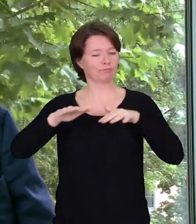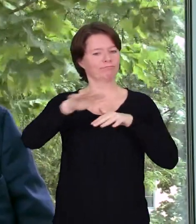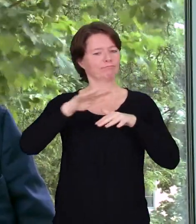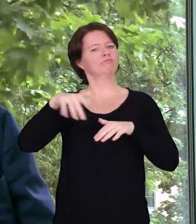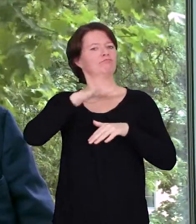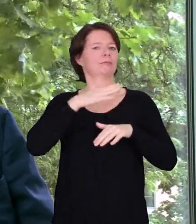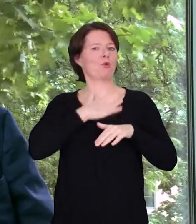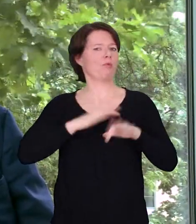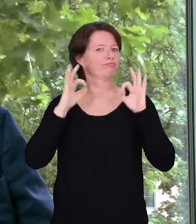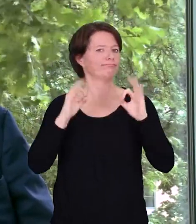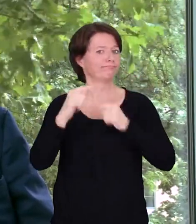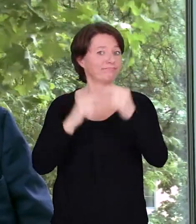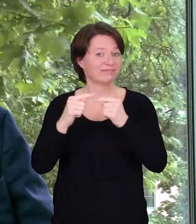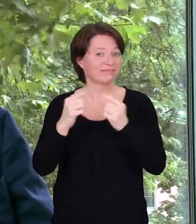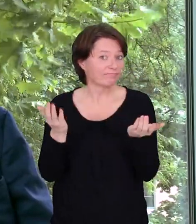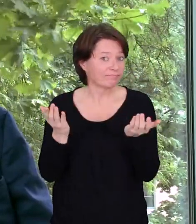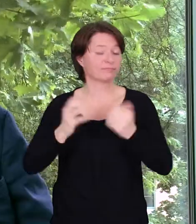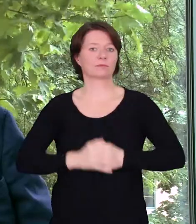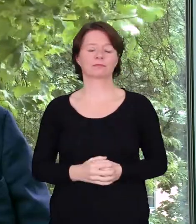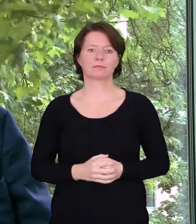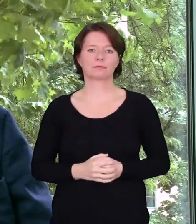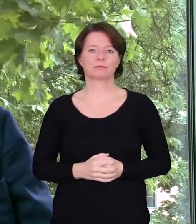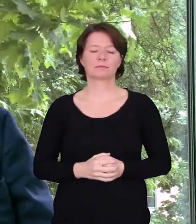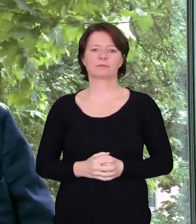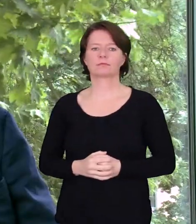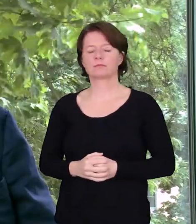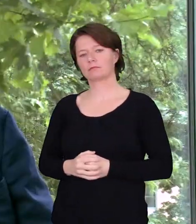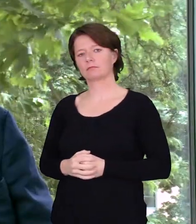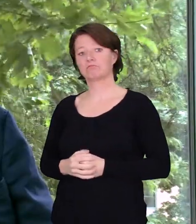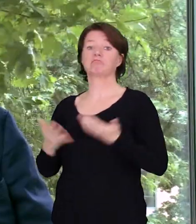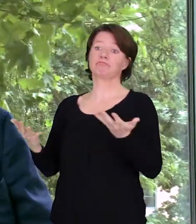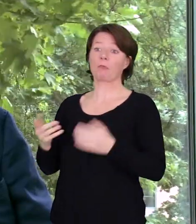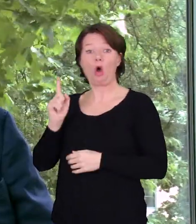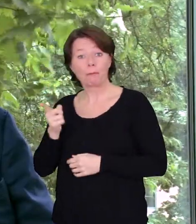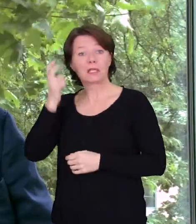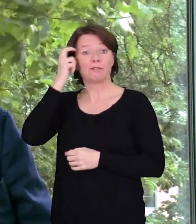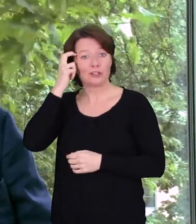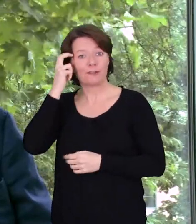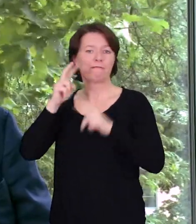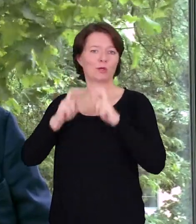ob über Wissenschaft und Forschung, weil wir eine Vielzahl neuer Erfindungen brauchen werden, sowohl